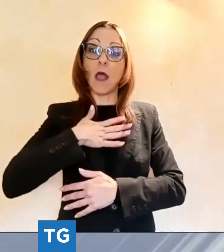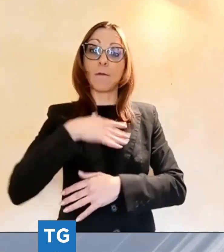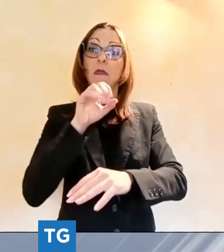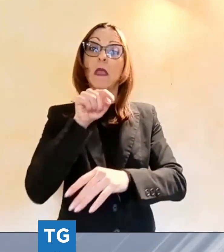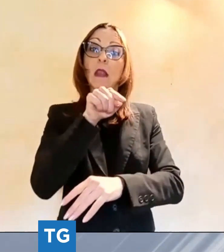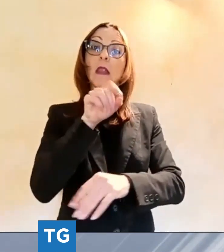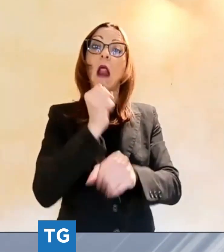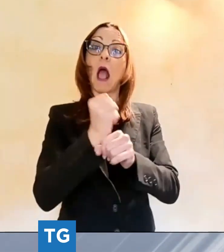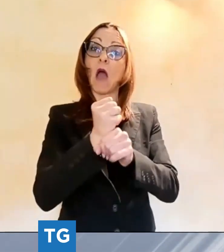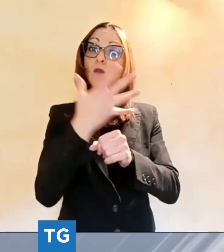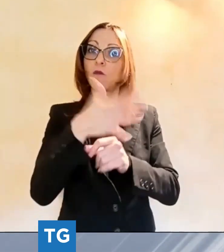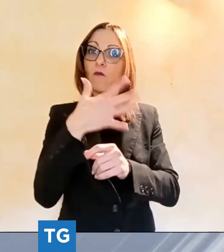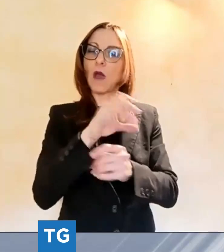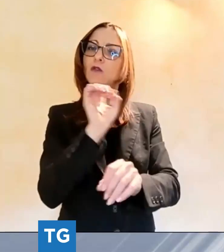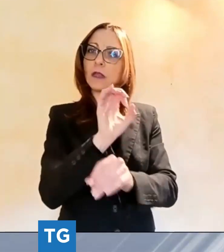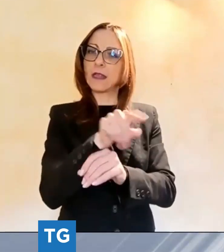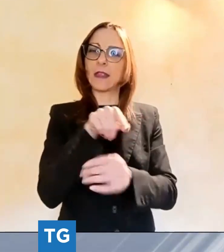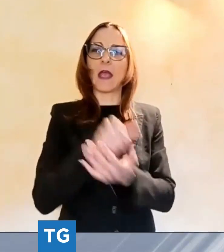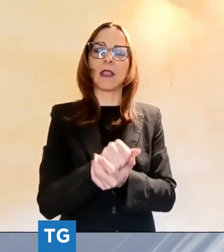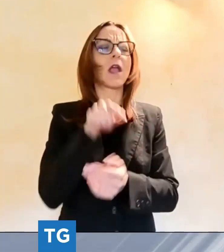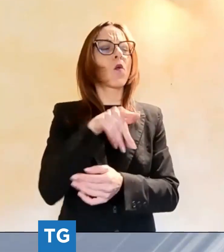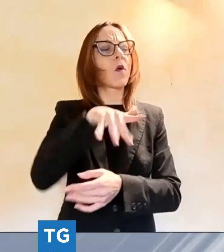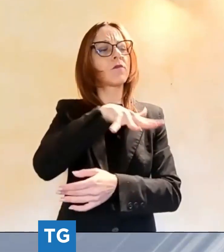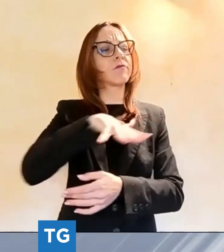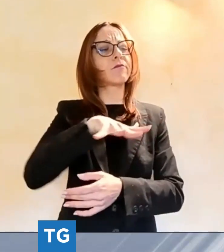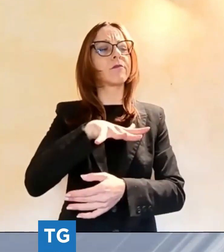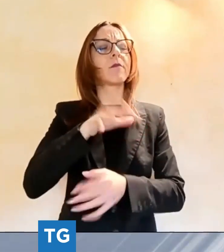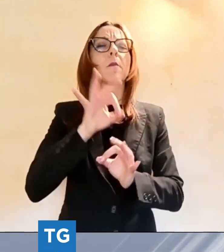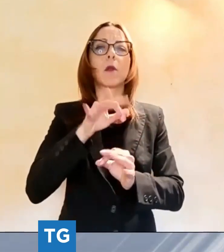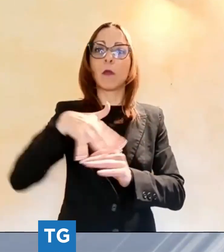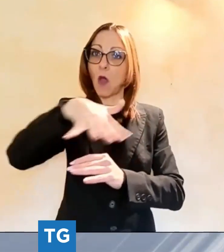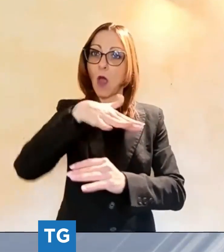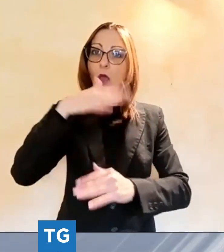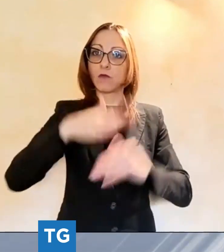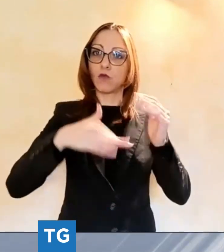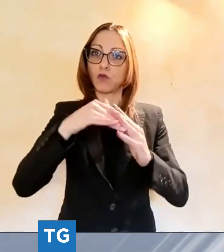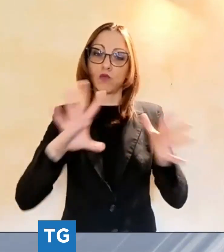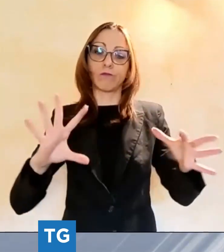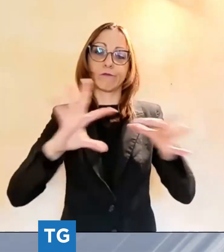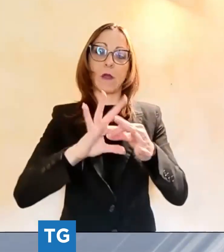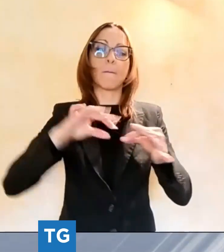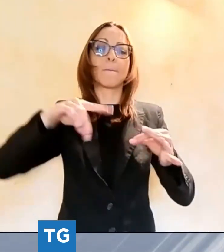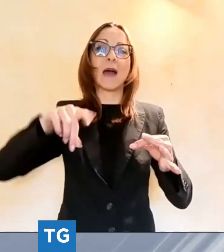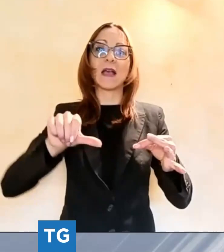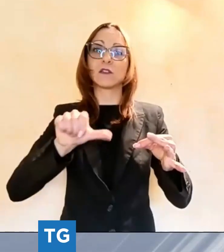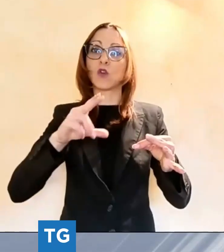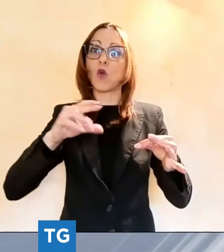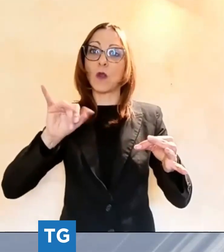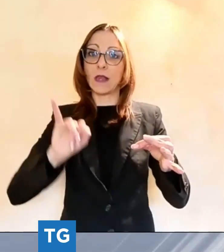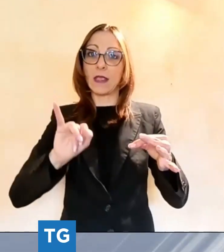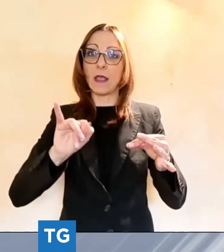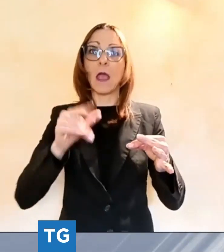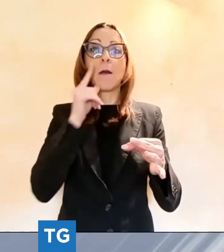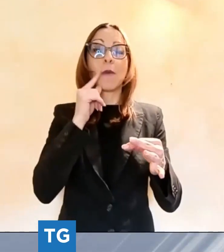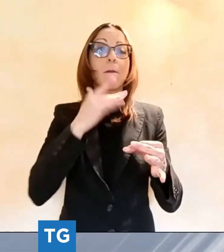strutture legate al Pascoli che sono sempre state nel cuore del mio babbo. Quando abbiamo avuto l'opportunità io, Maria Lina, Paola abbiamo